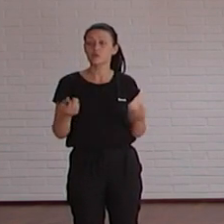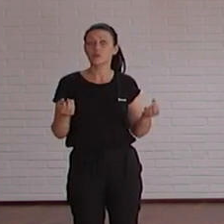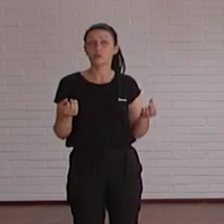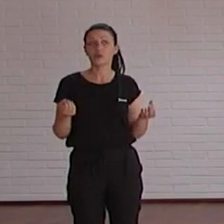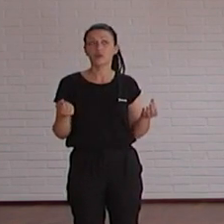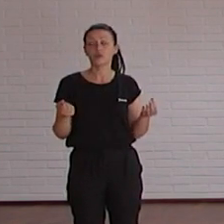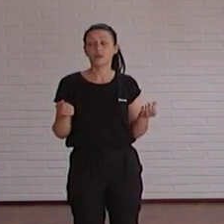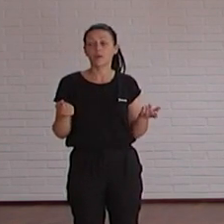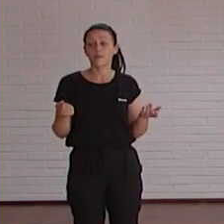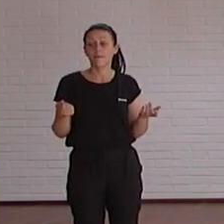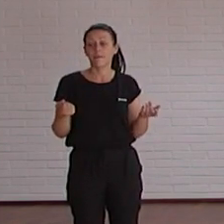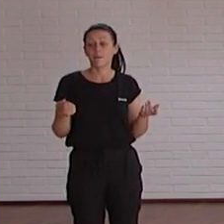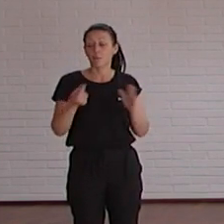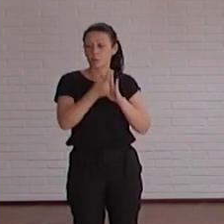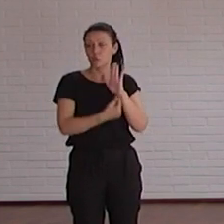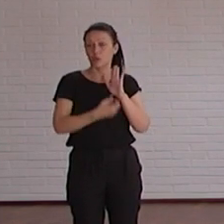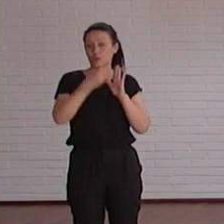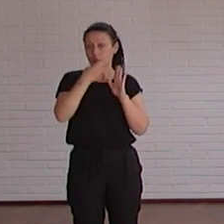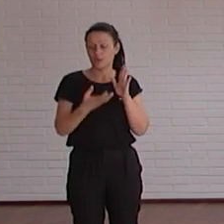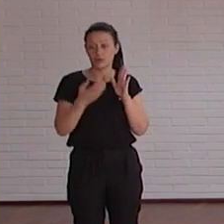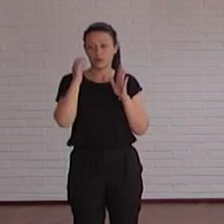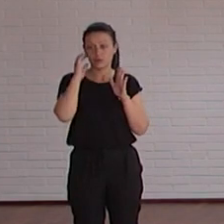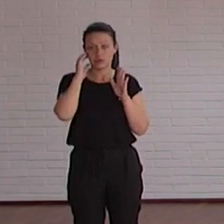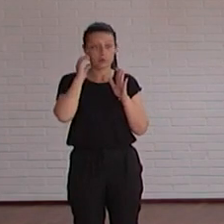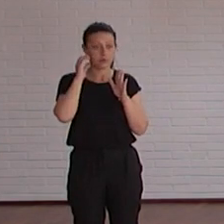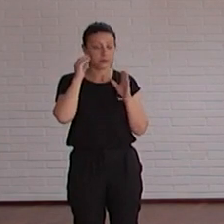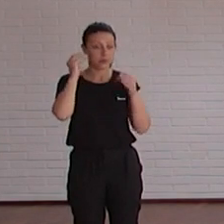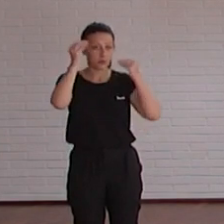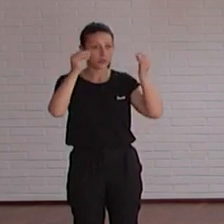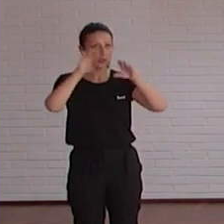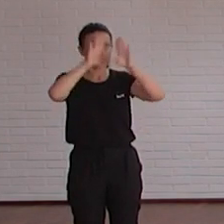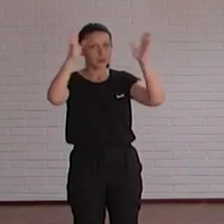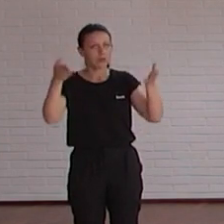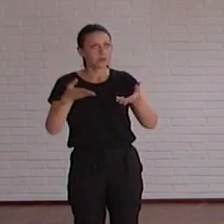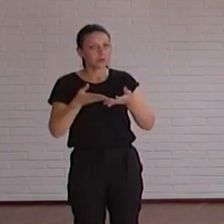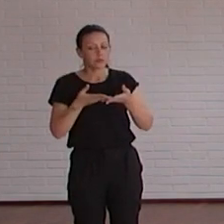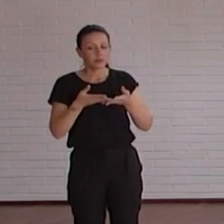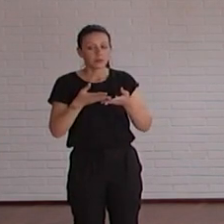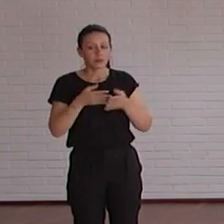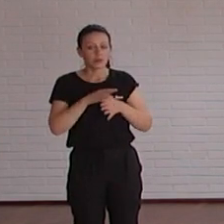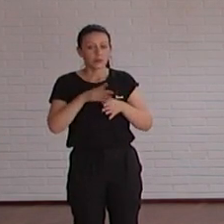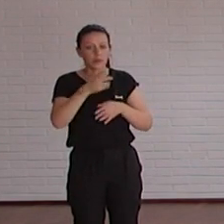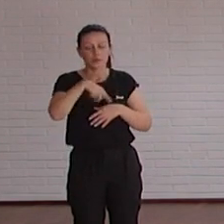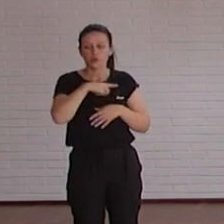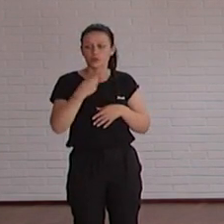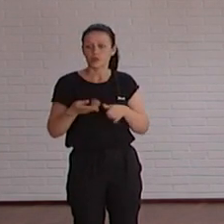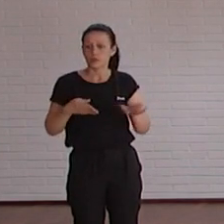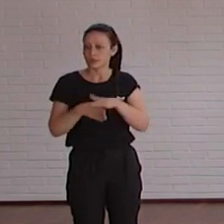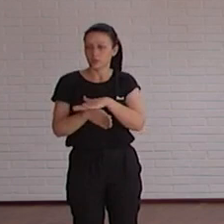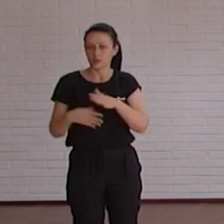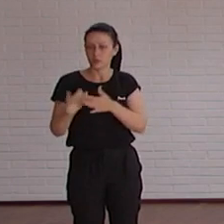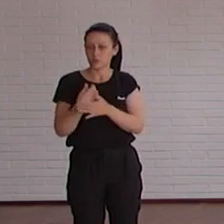para ellos para puntuar bien si lo pensáis en forma global es decir todos formamos de esa parte de que la accesibilidad se cumpla